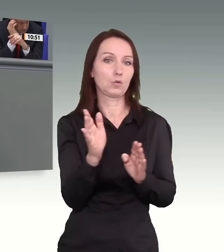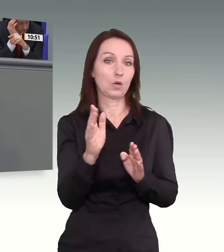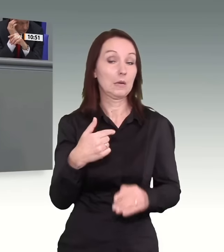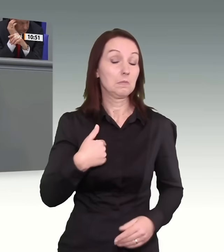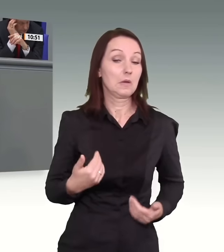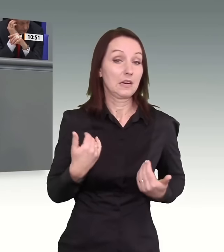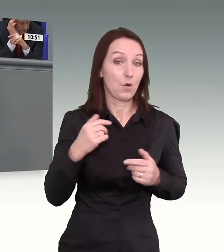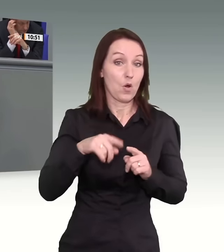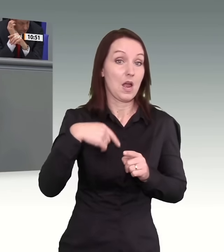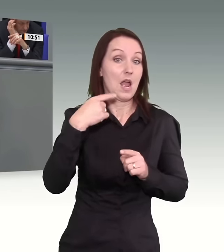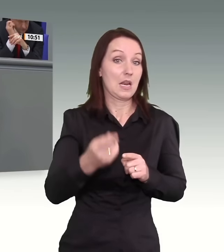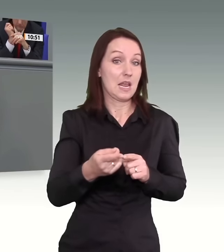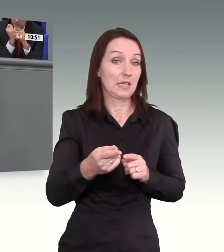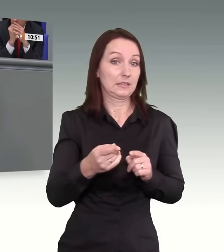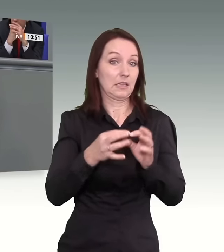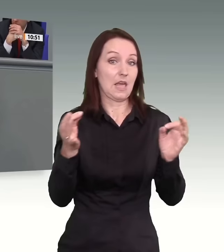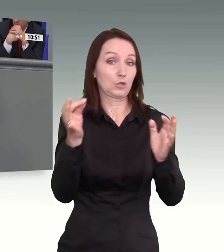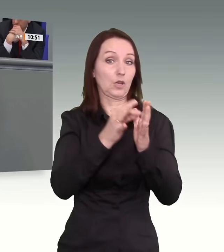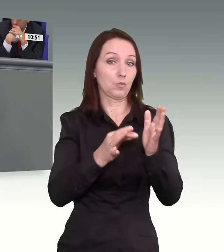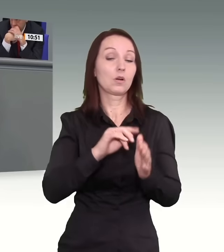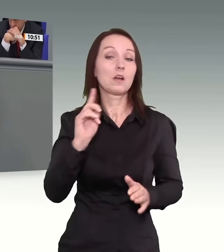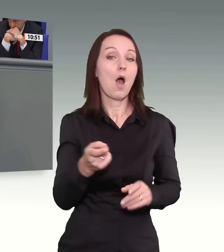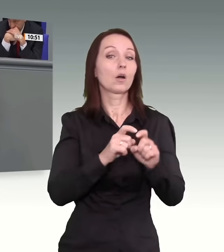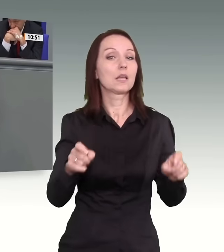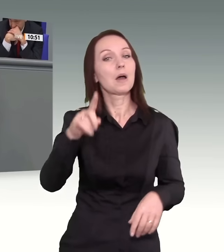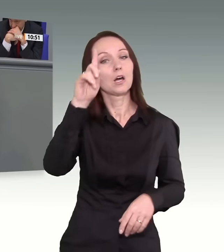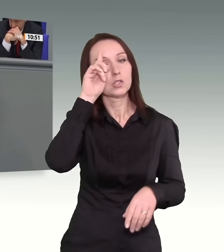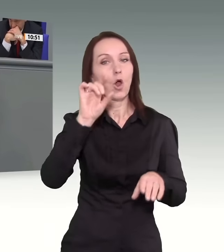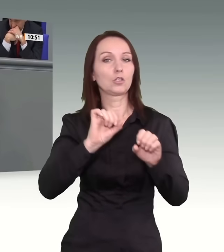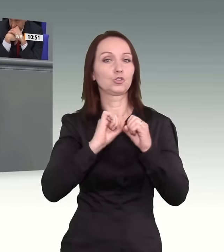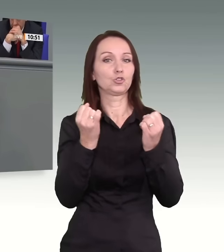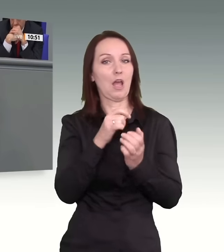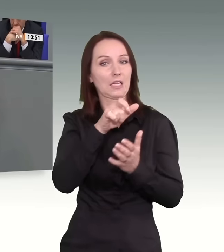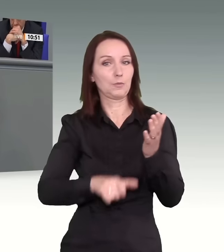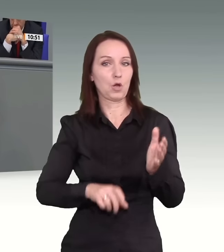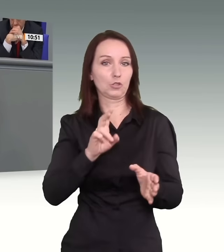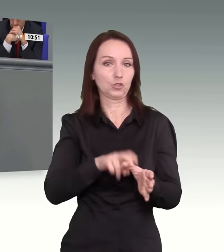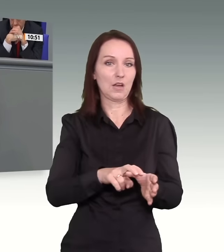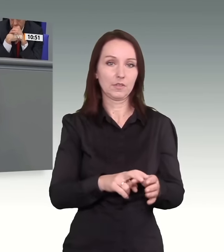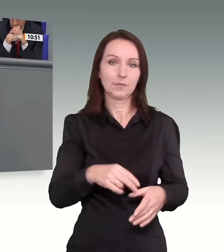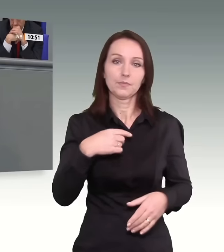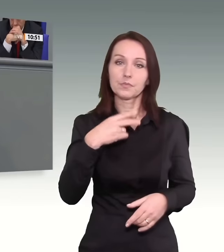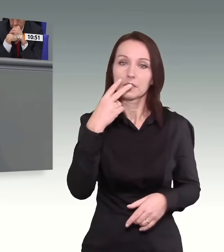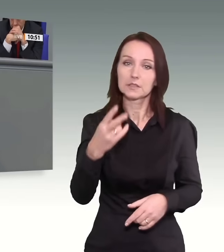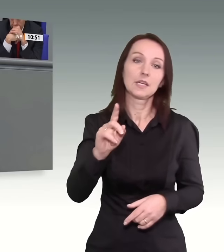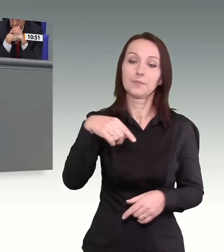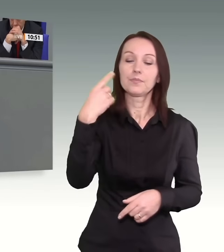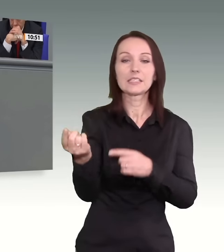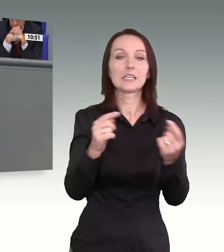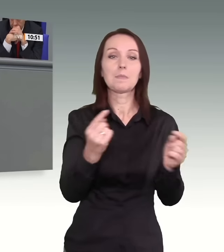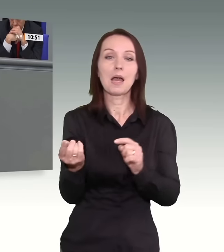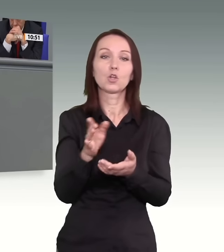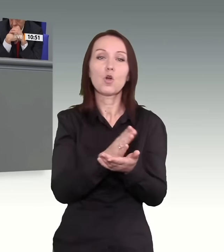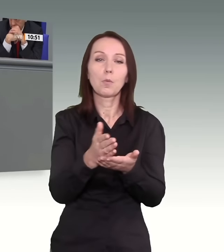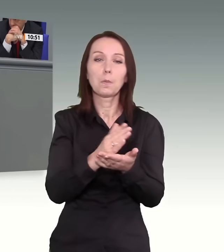die Frage der deutschen Staatsbürgerschaft ist. Weil ich finde, den Kompromiss, der in der nächsten Debatte gezeigt wird und die Linie,